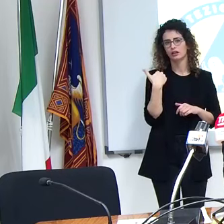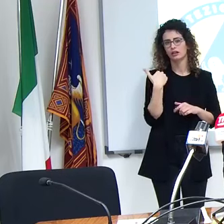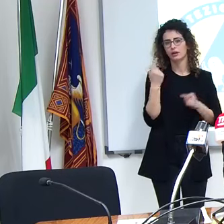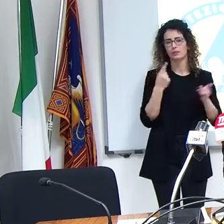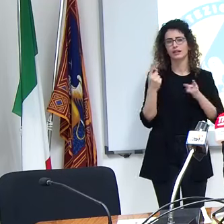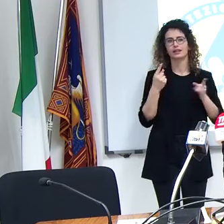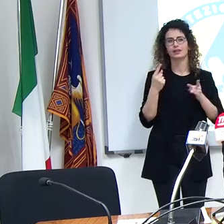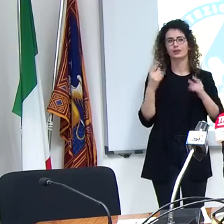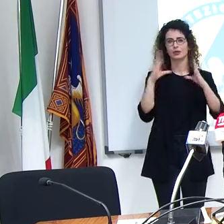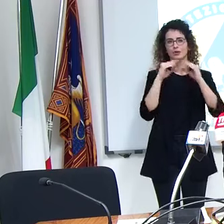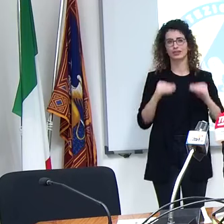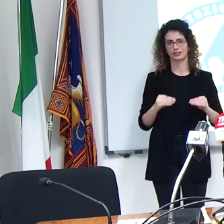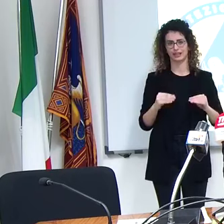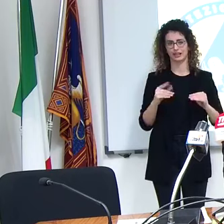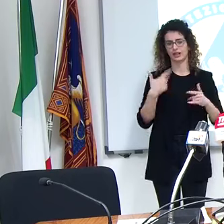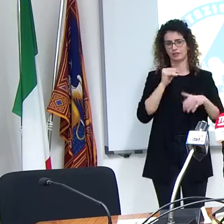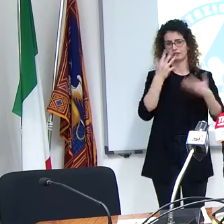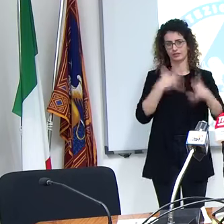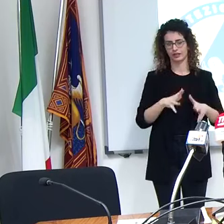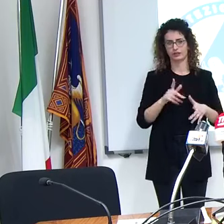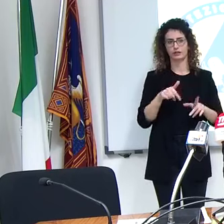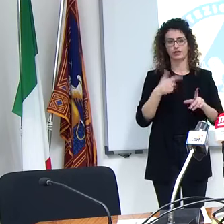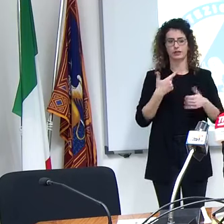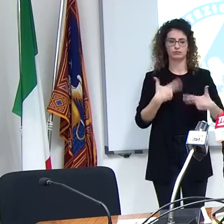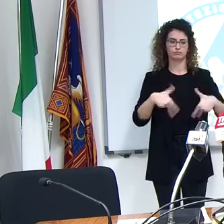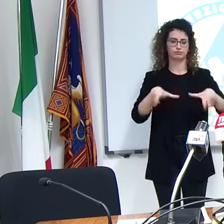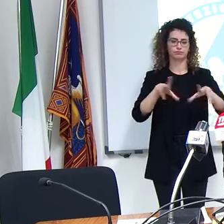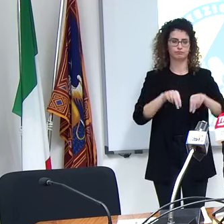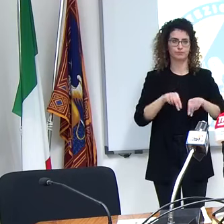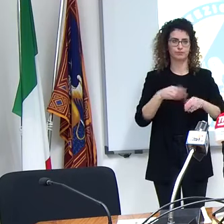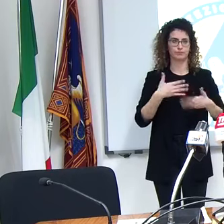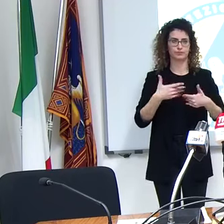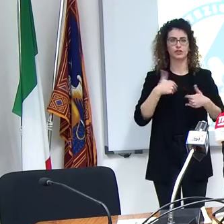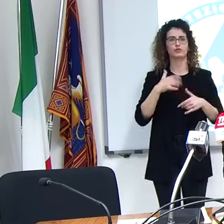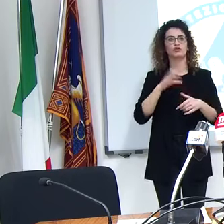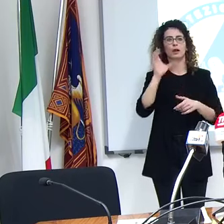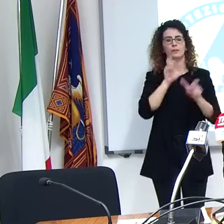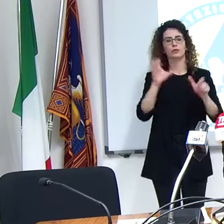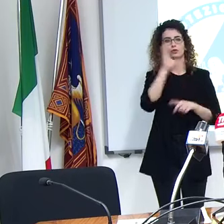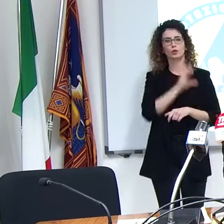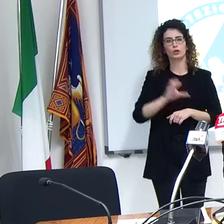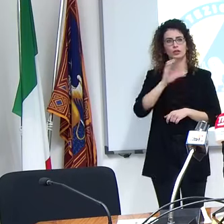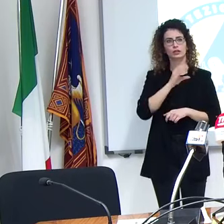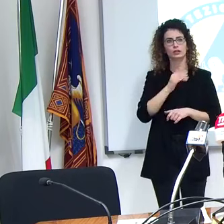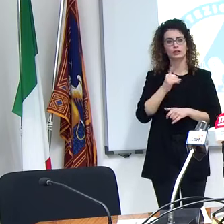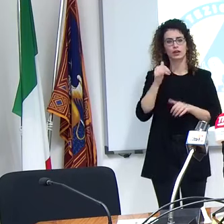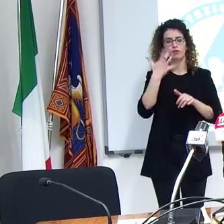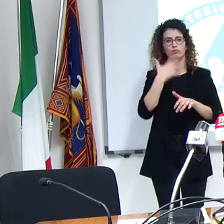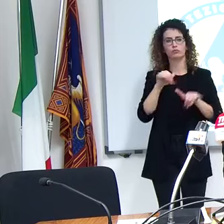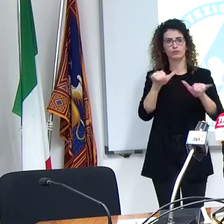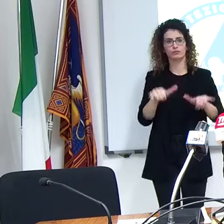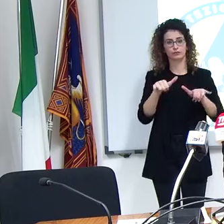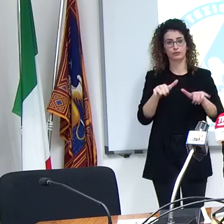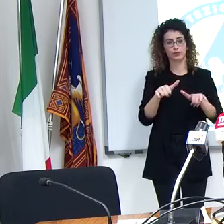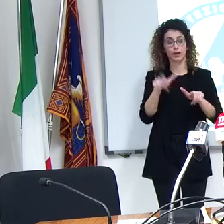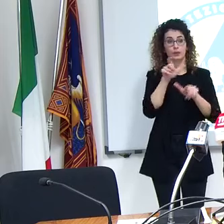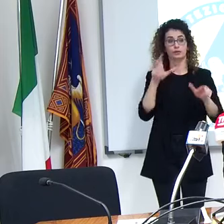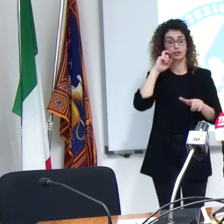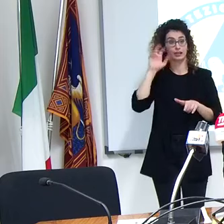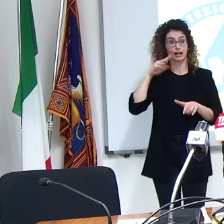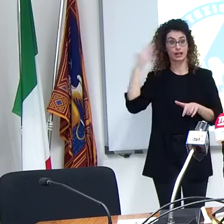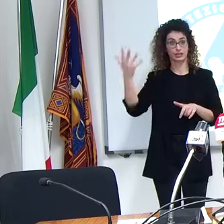però adesso è più impellente perché ci sono dei turisti che stanno telefonando a Venezia stranieri parlo